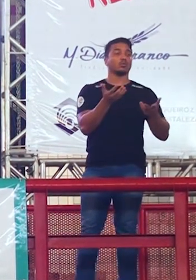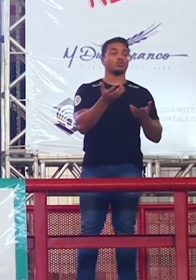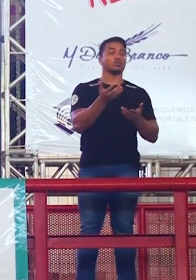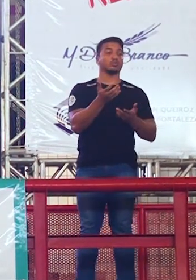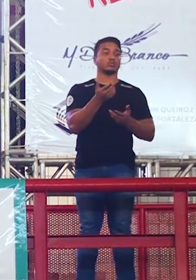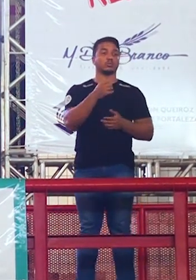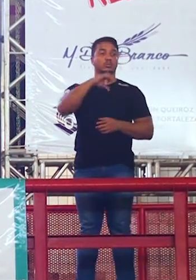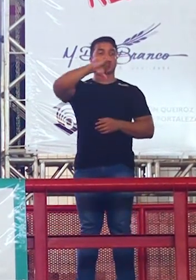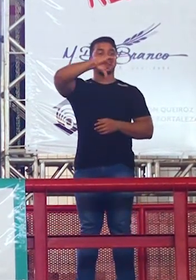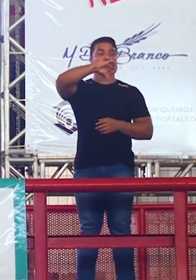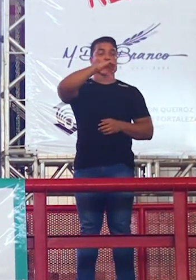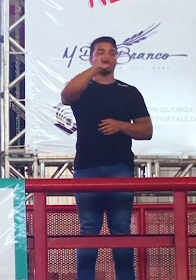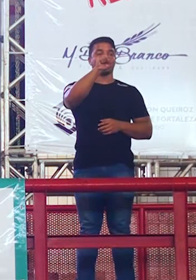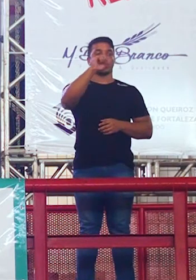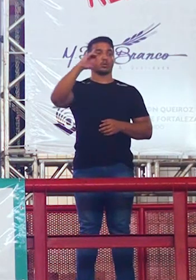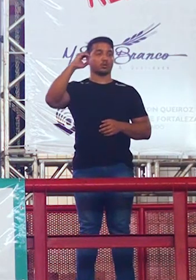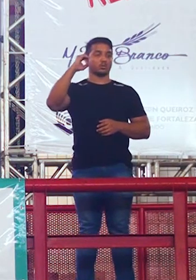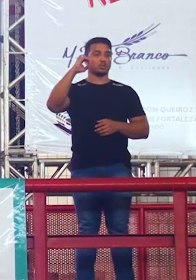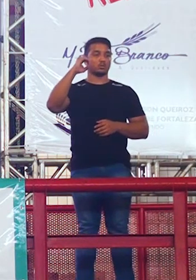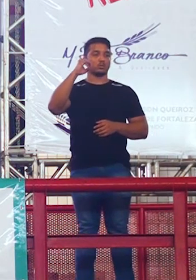esse aluno tirou 980